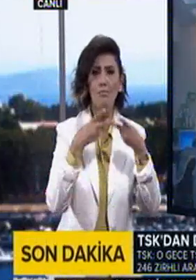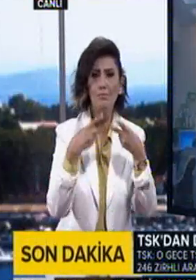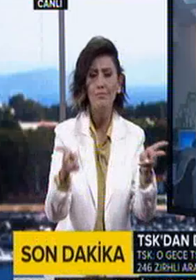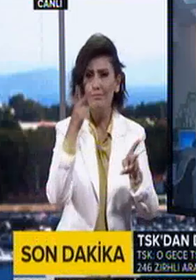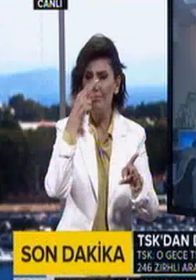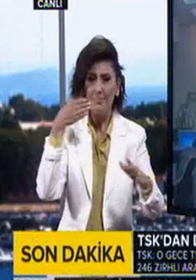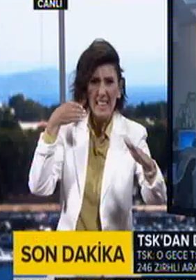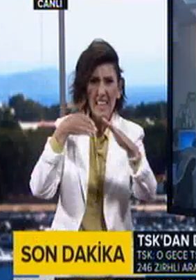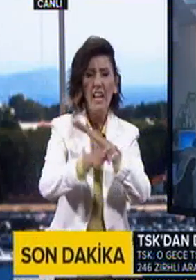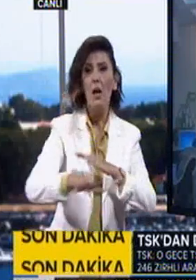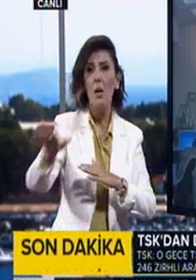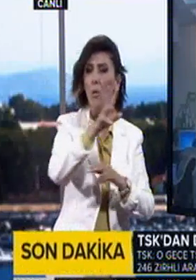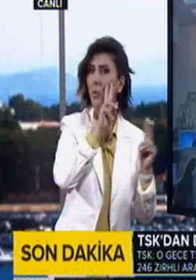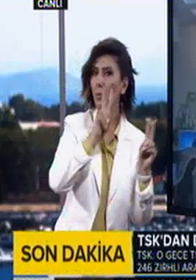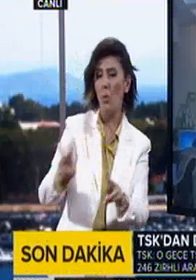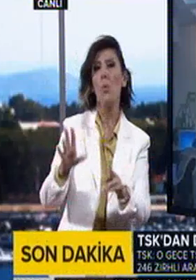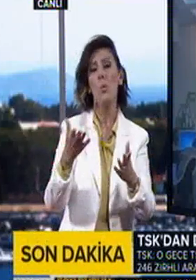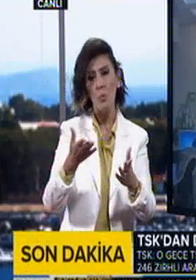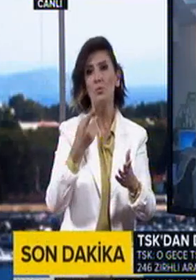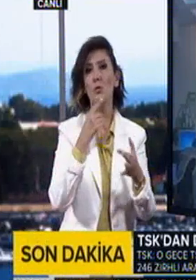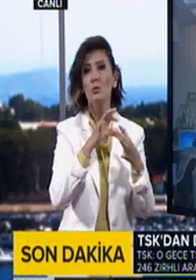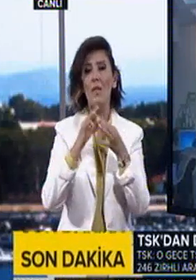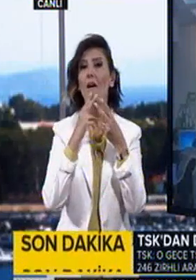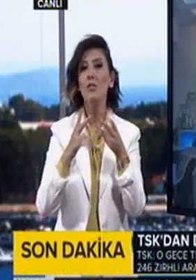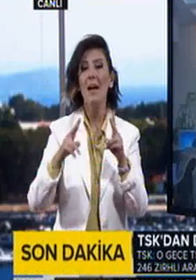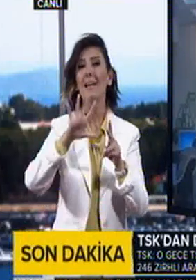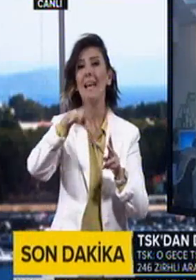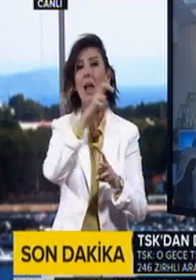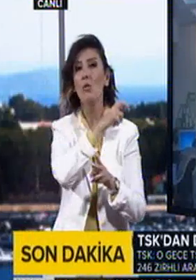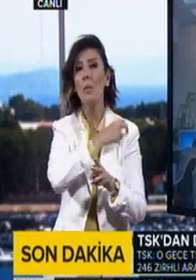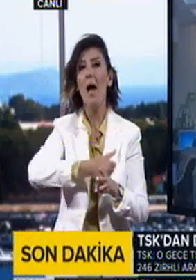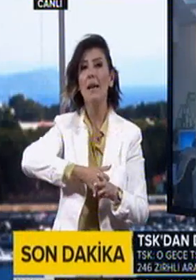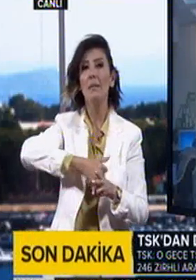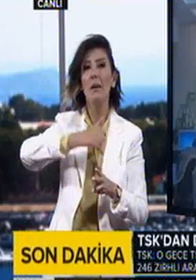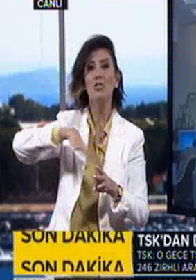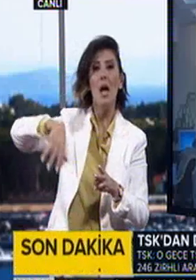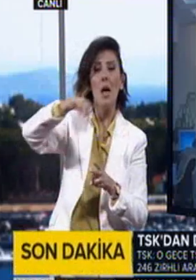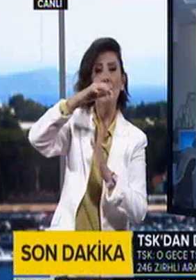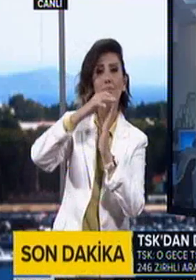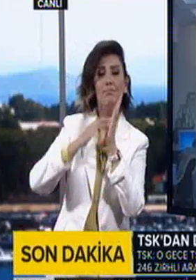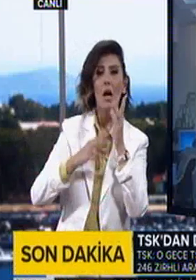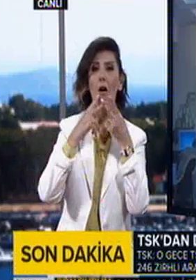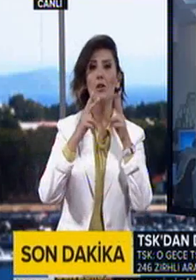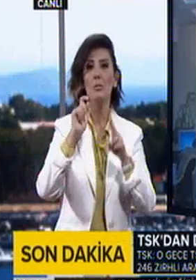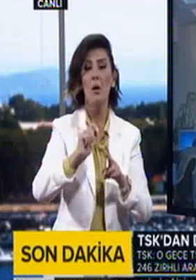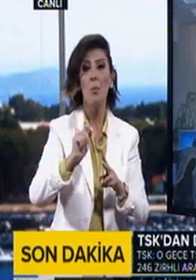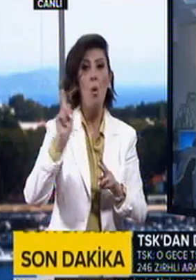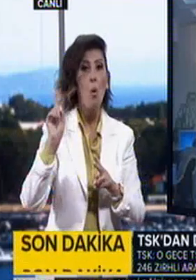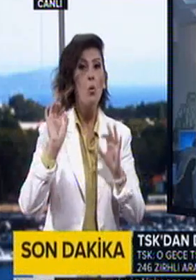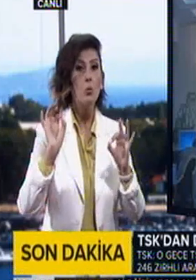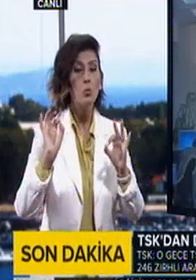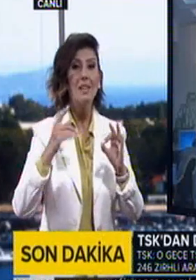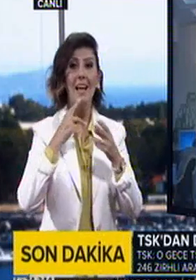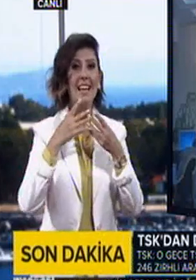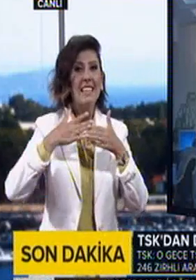feda edecektir. Söz konusu açıklama genelkurmay kaynaklarından yapıldı. O güne ilişkin darbe girişiminin yaşandığı gece